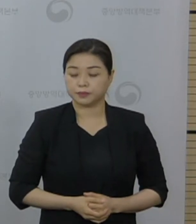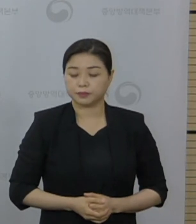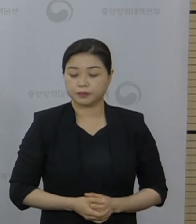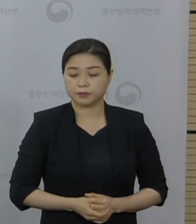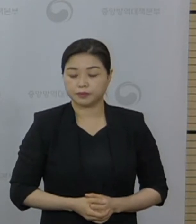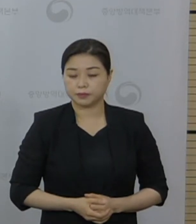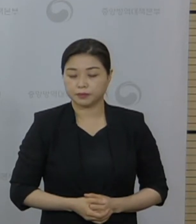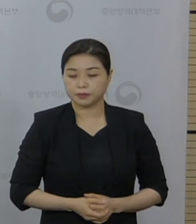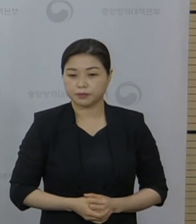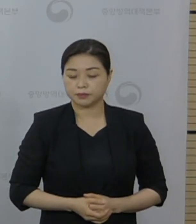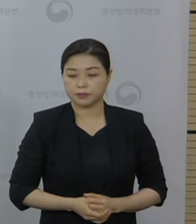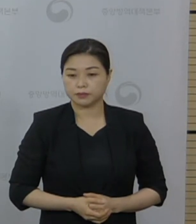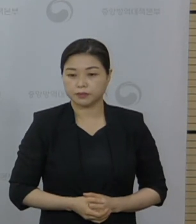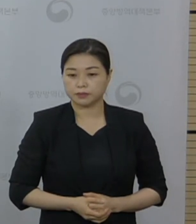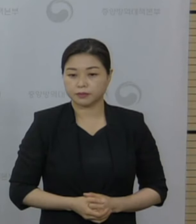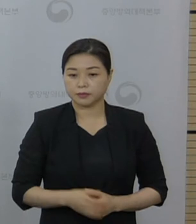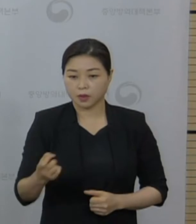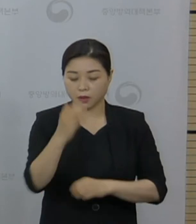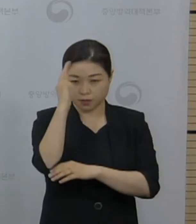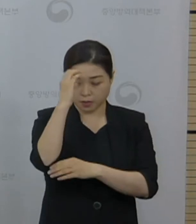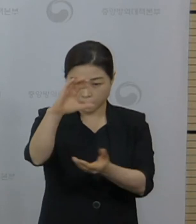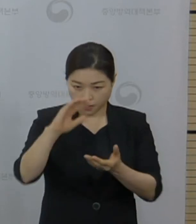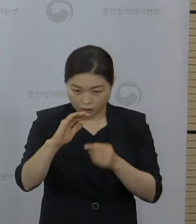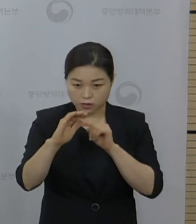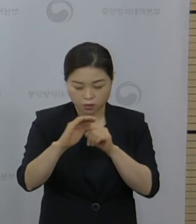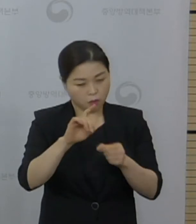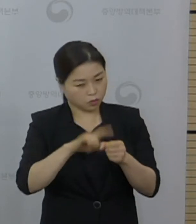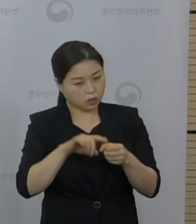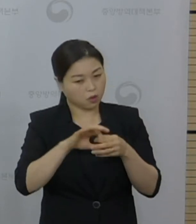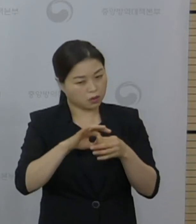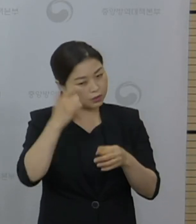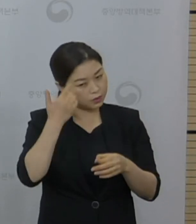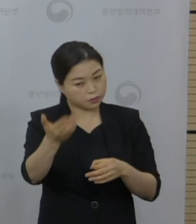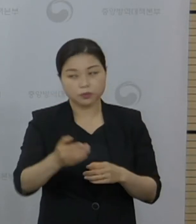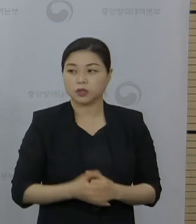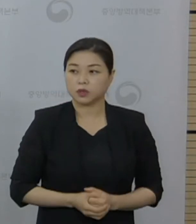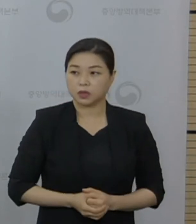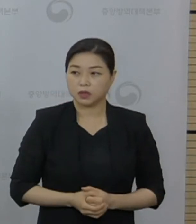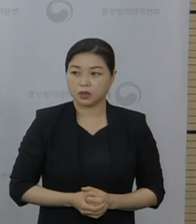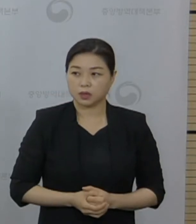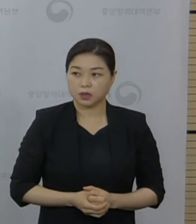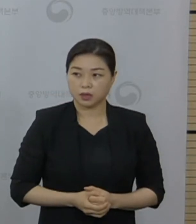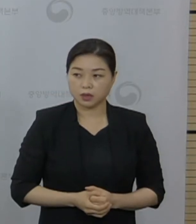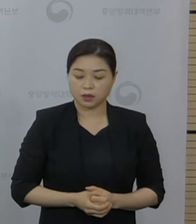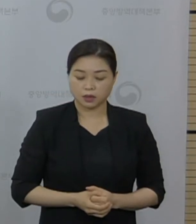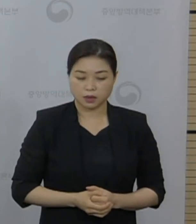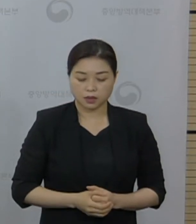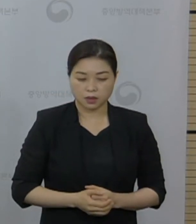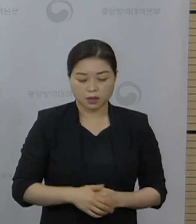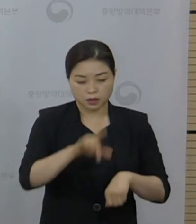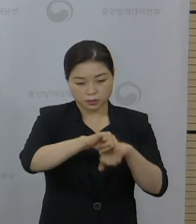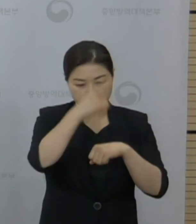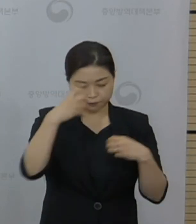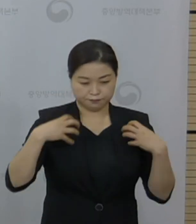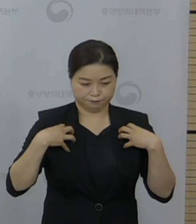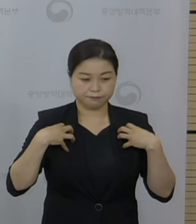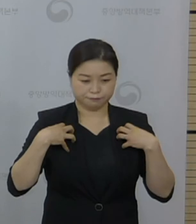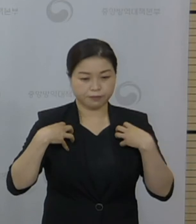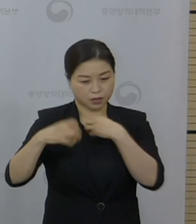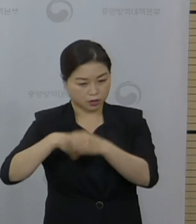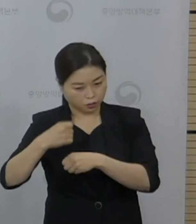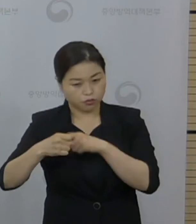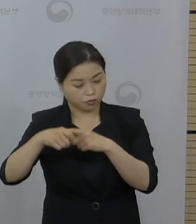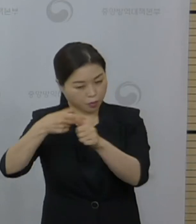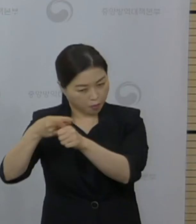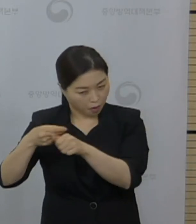대해서 질문을 주셨습니다. 지자체 자율 접종과 관련해서 경기지사가 오늘 수도권 우선